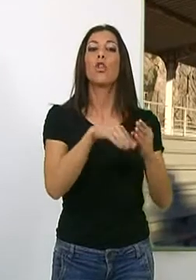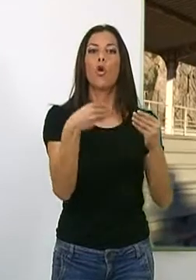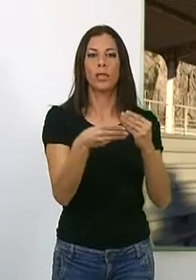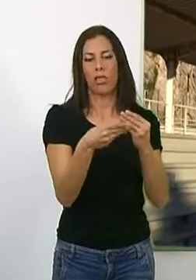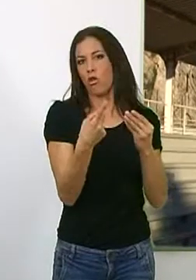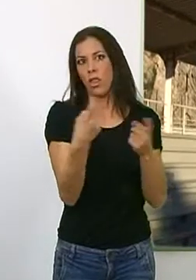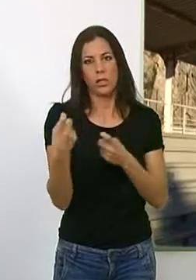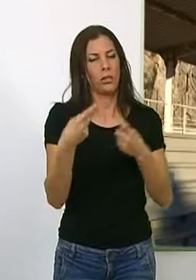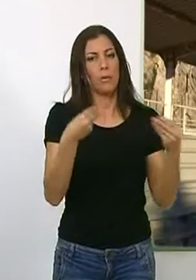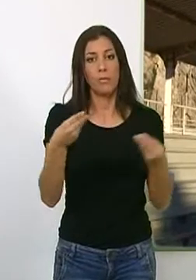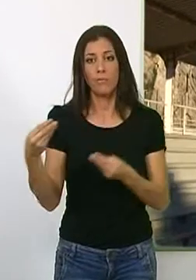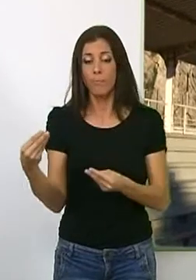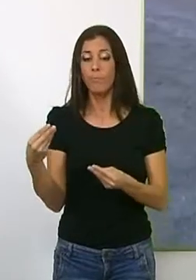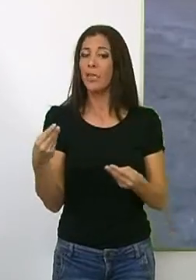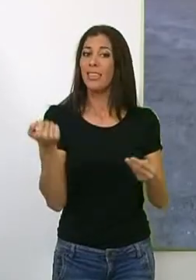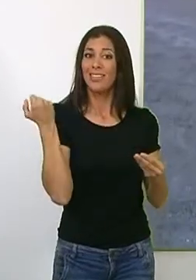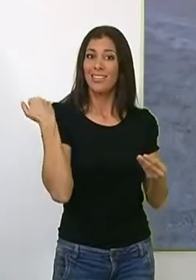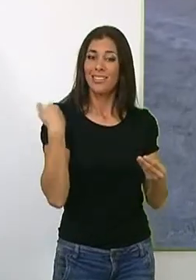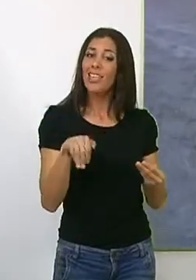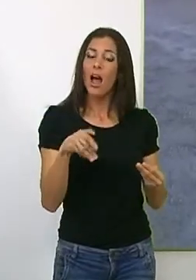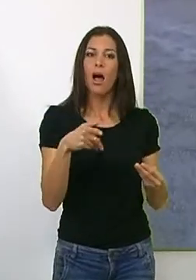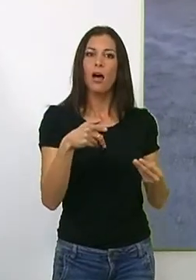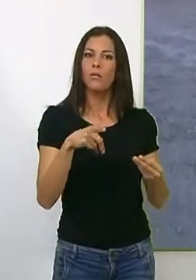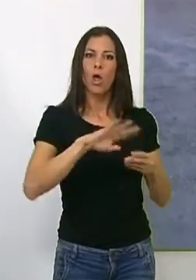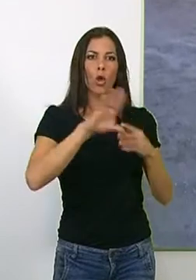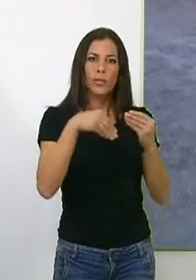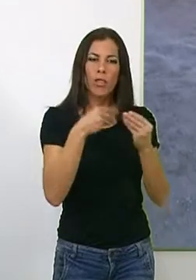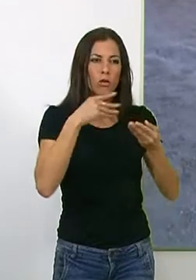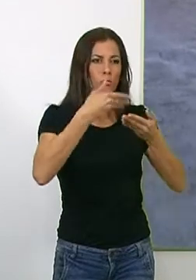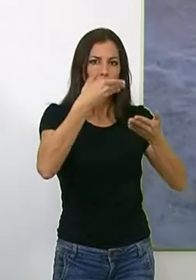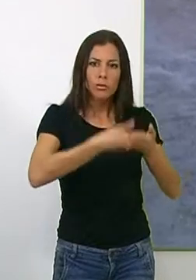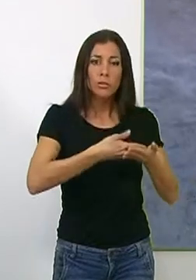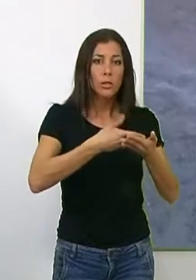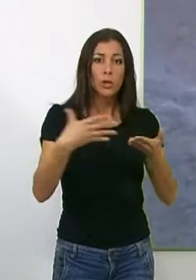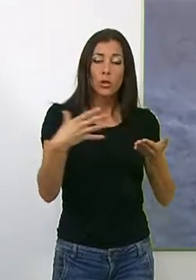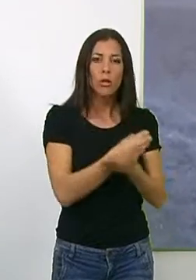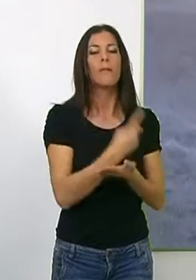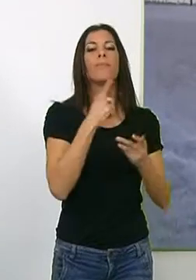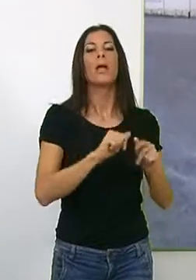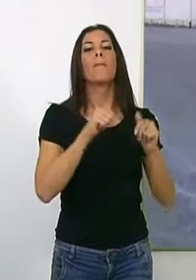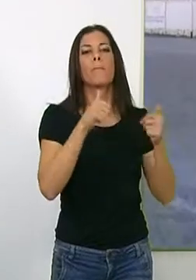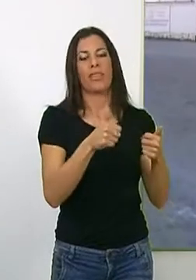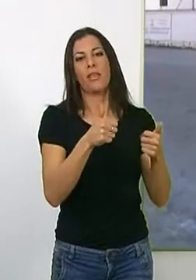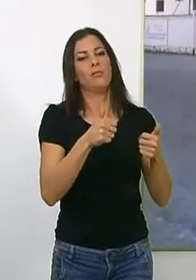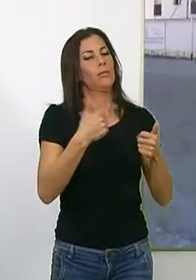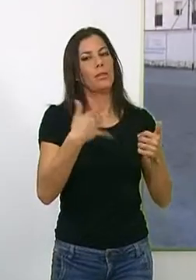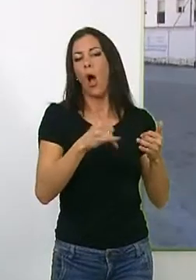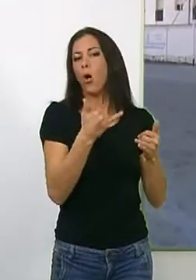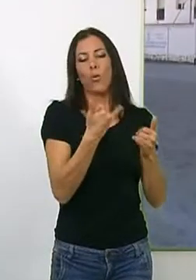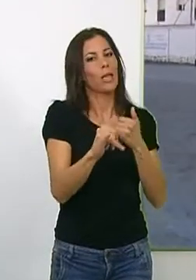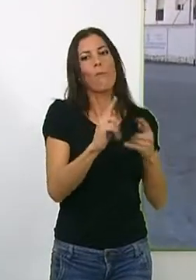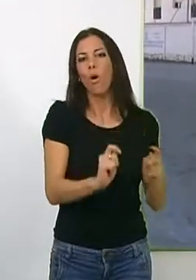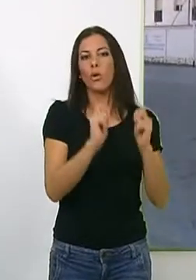documentación requerida. Una vez que se cumplimente esta burocracia, se llevará a cabo la adjudicación